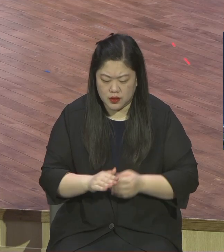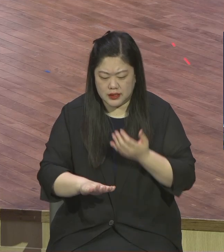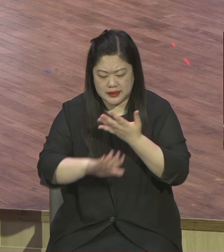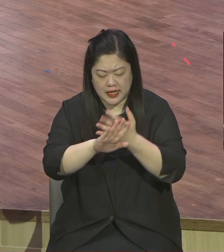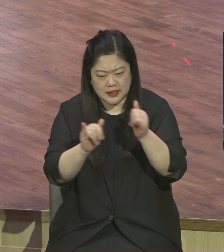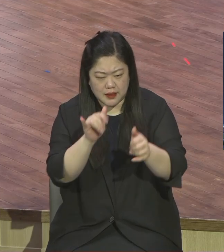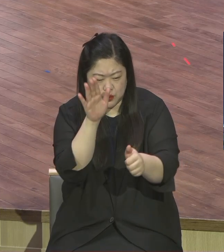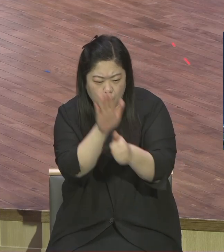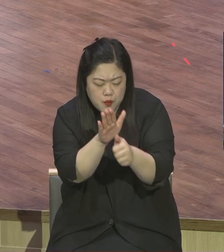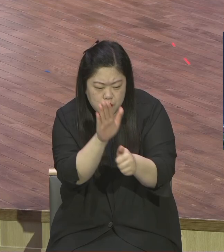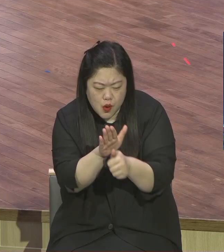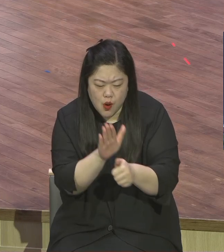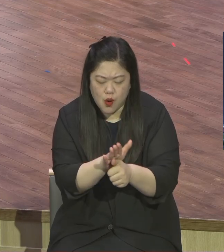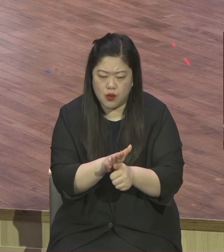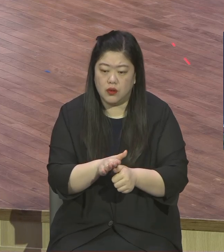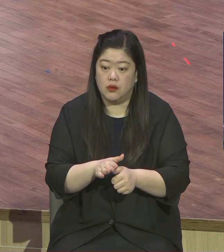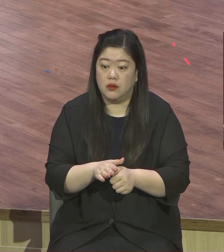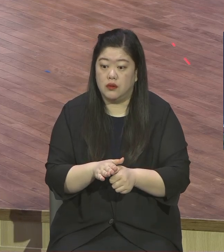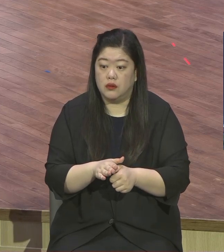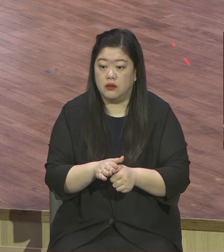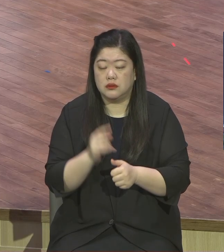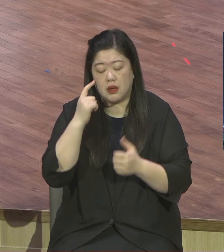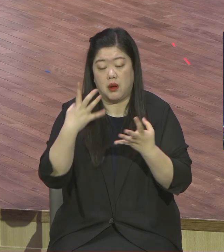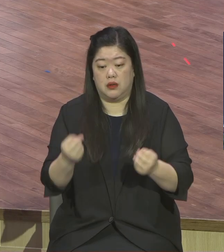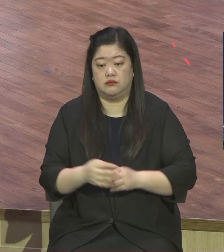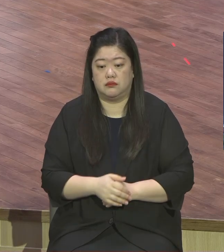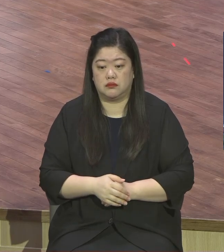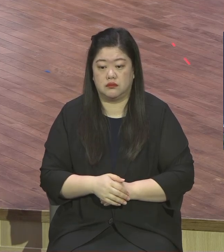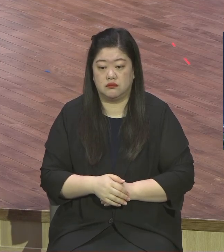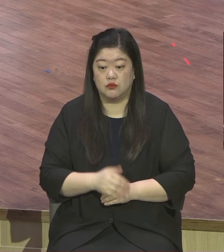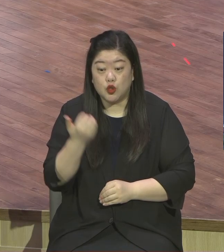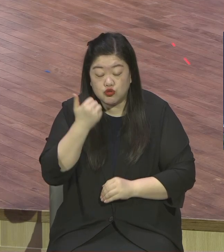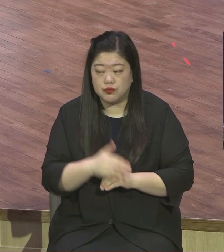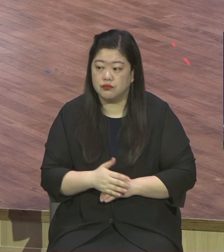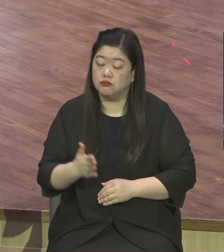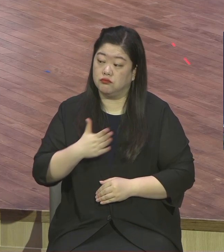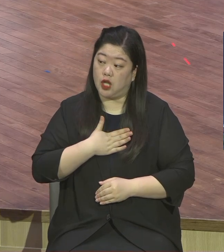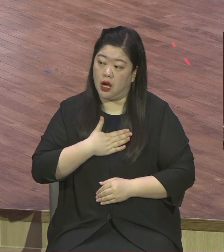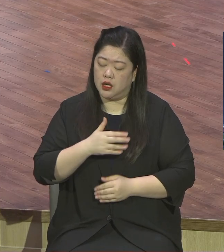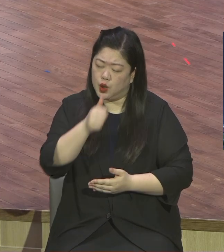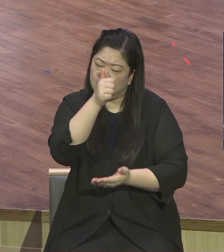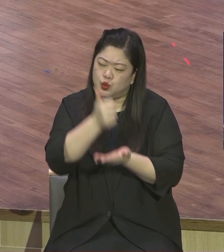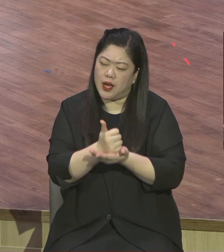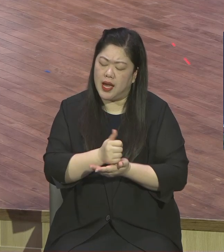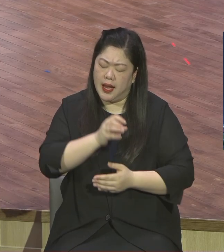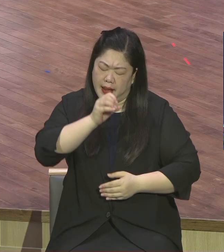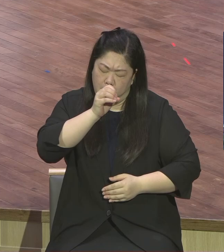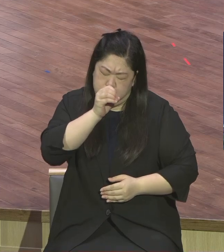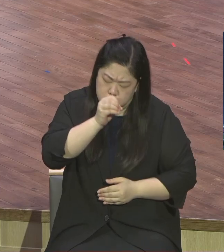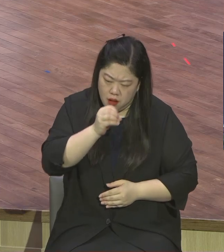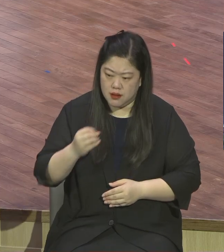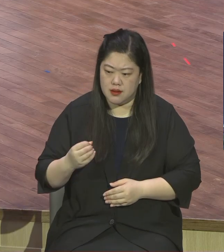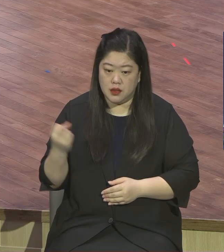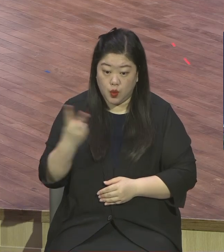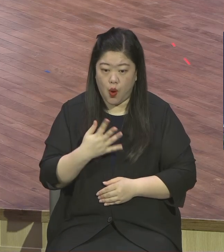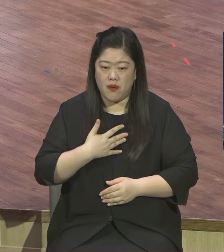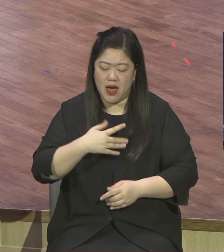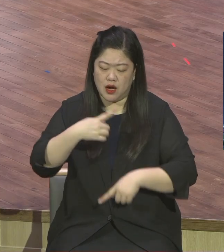나는 지은 자도 없고 나는 양심적으로 살았고 나는 착한 일을 말했기 때문에 좋은 곳이 있다면 나는